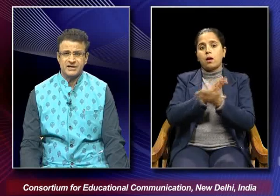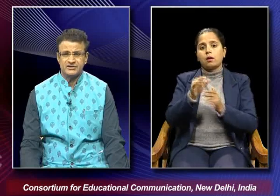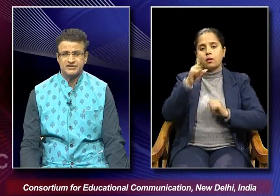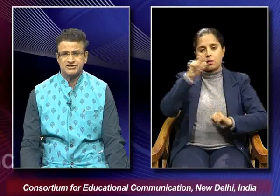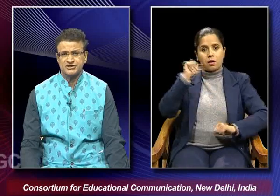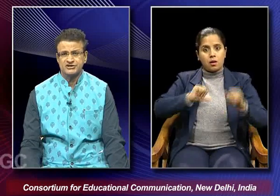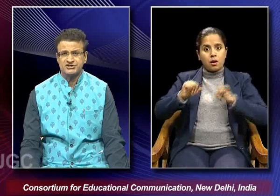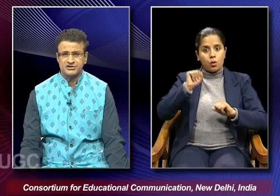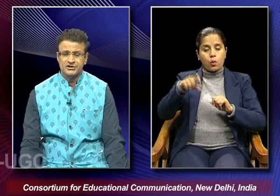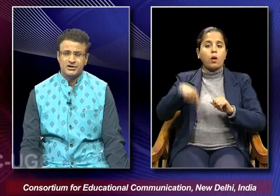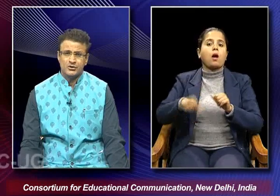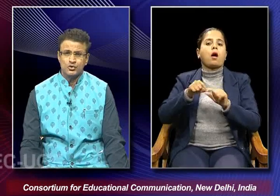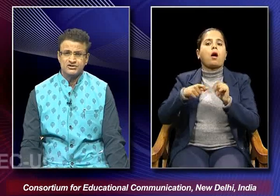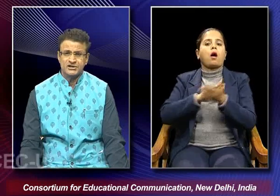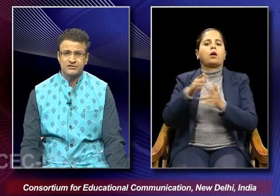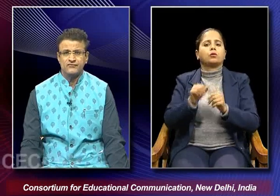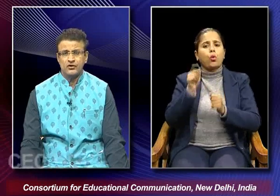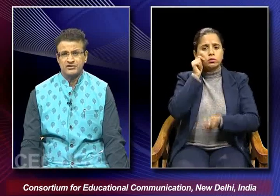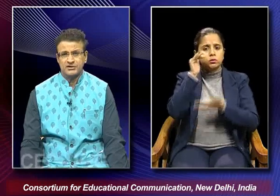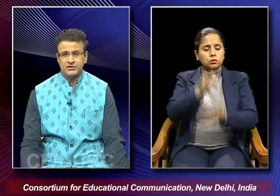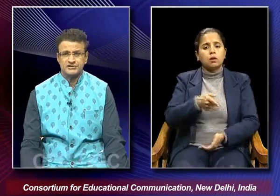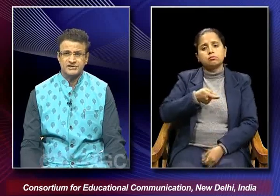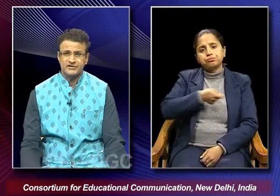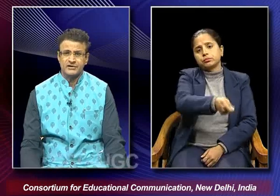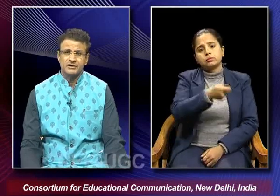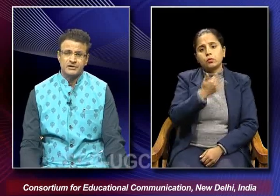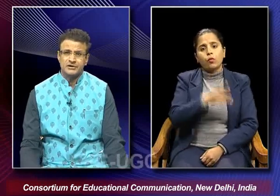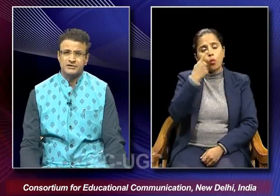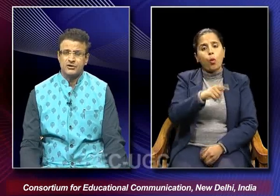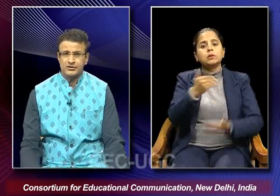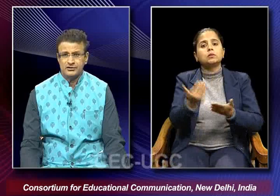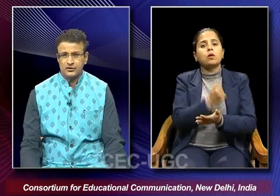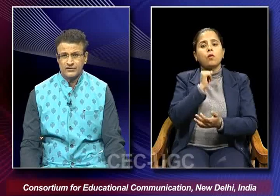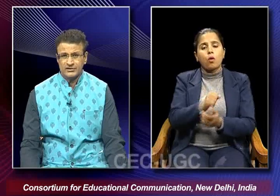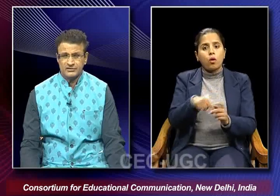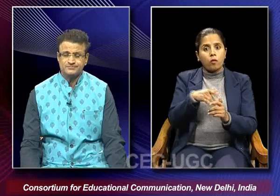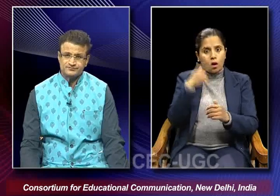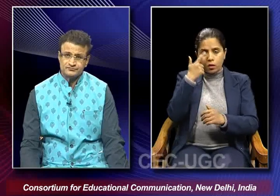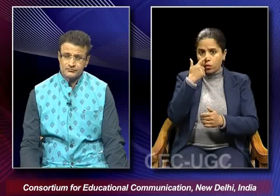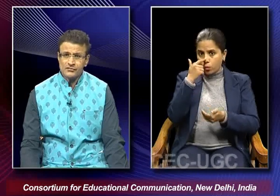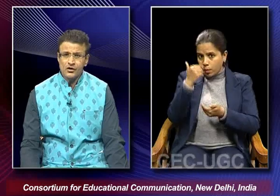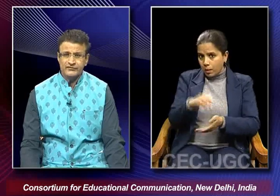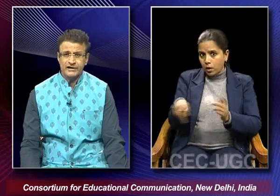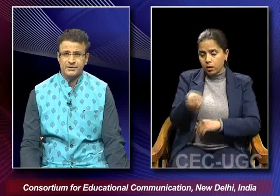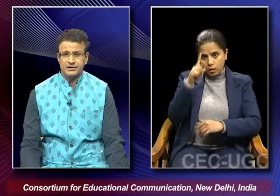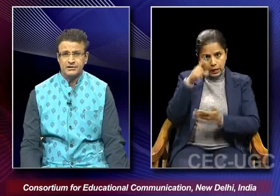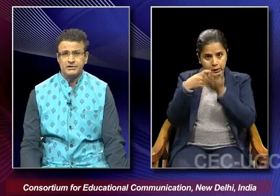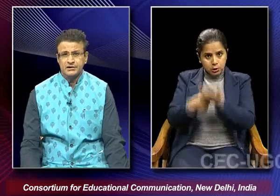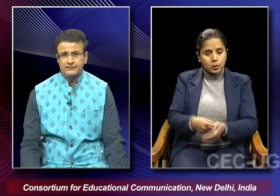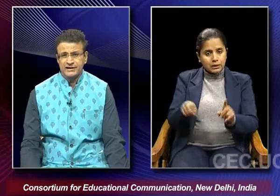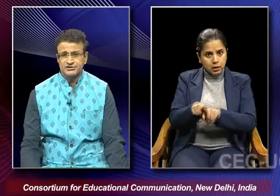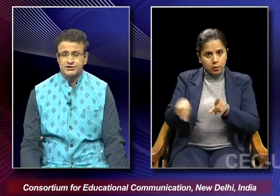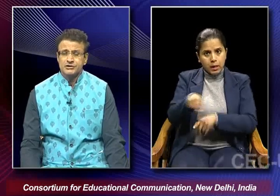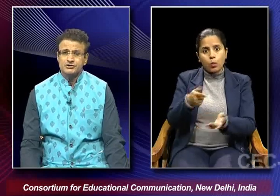sardar akhtar she kills her own son for saving the honor of a girl of that particular